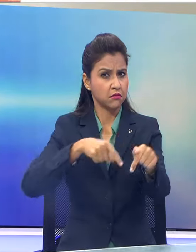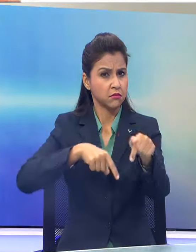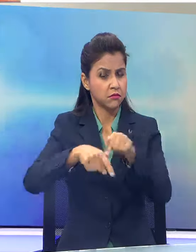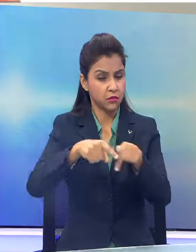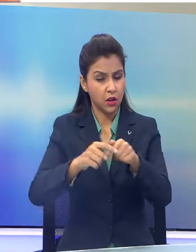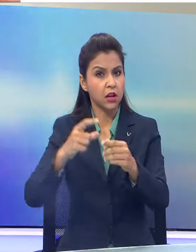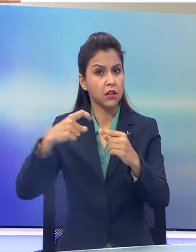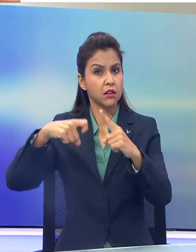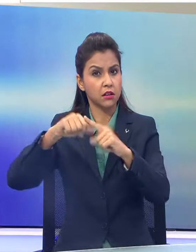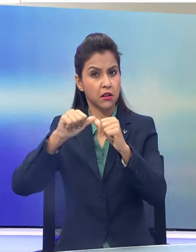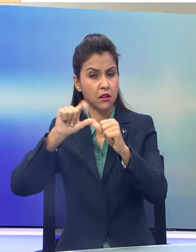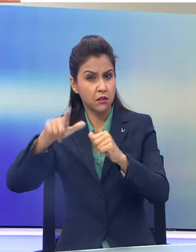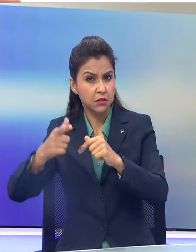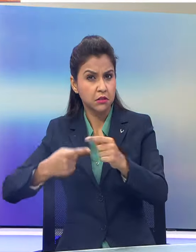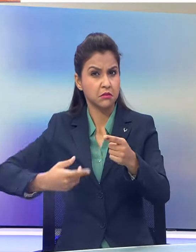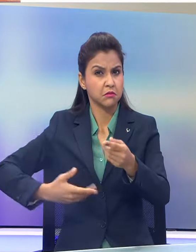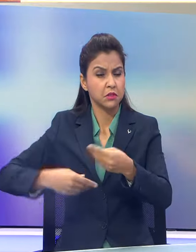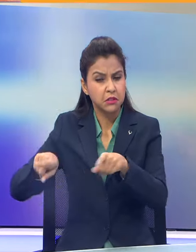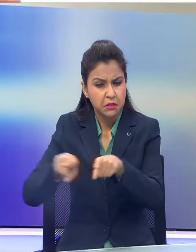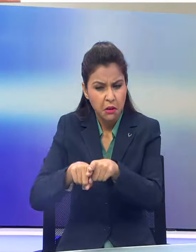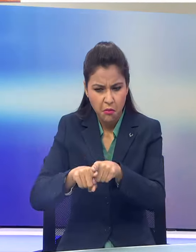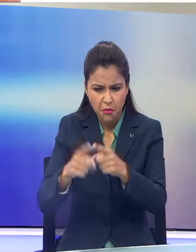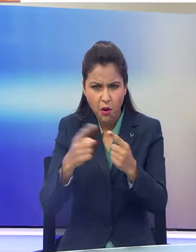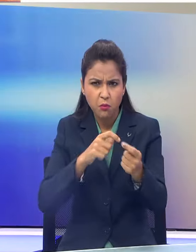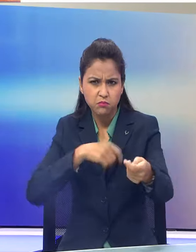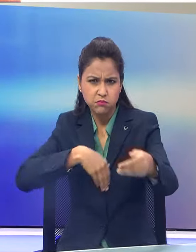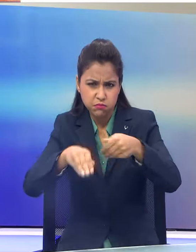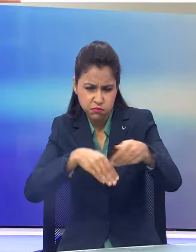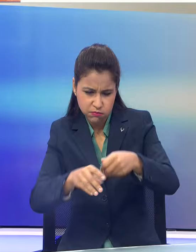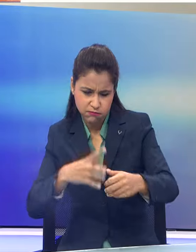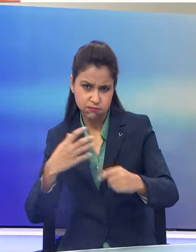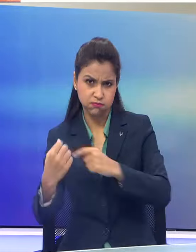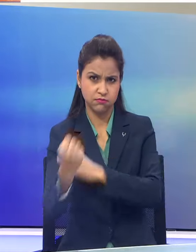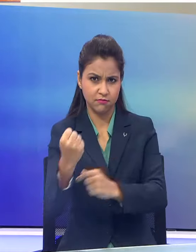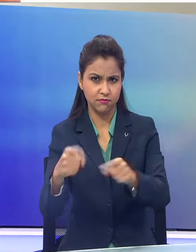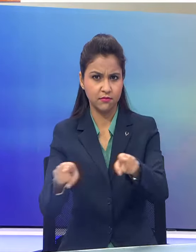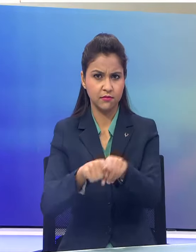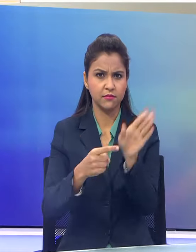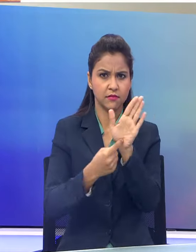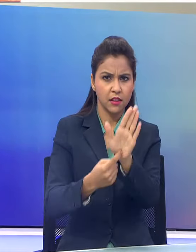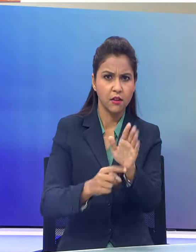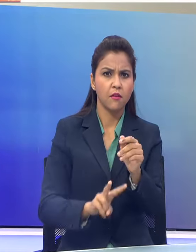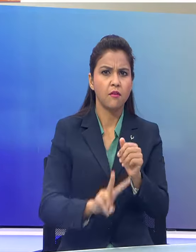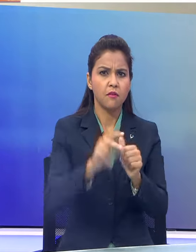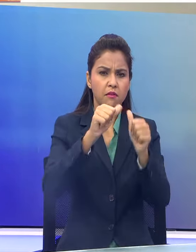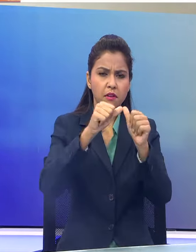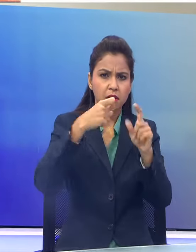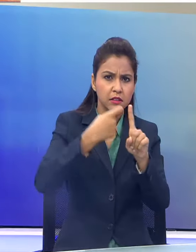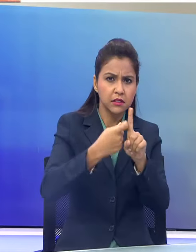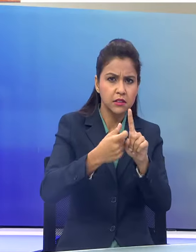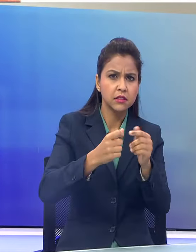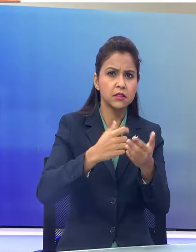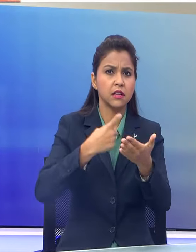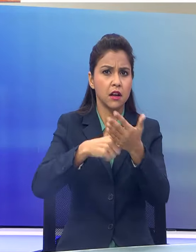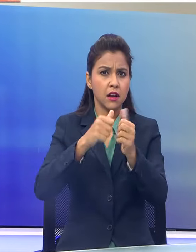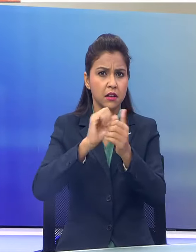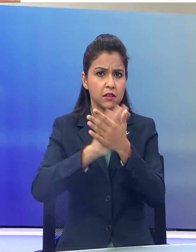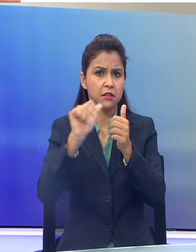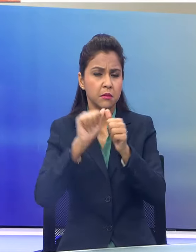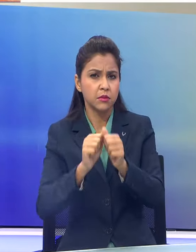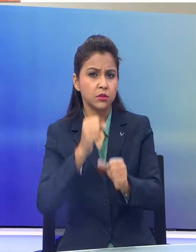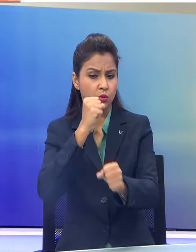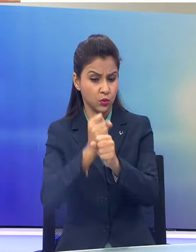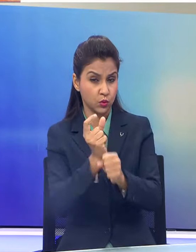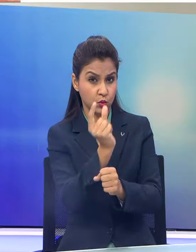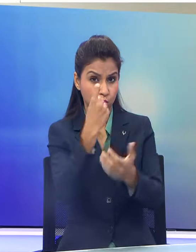उतरी कॉलकटा की टीम ने बल्ले बाजों का दमदार प्रदर्शन देखने को मिला वेंगटेश अईयर और रह्मान अल्ला गुर्बास